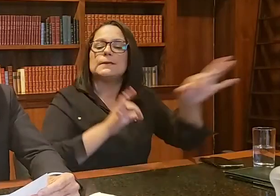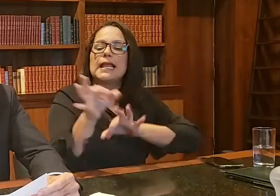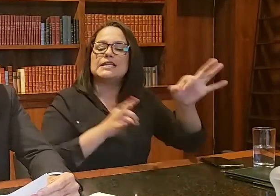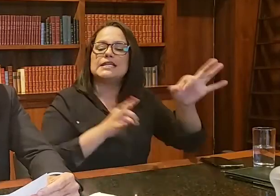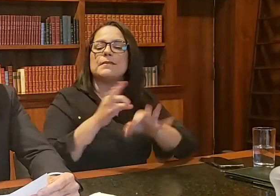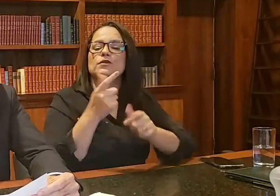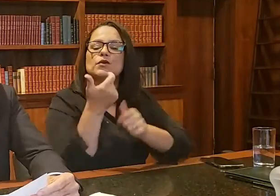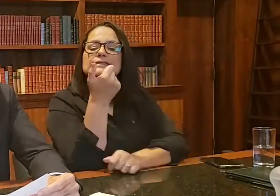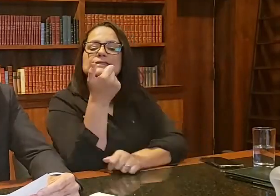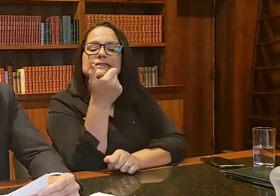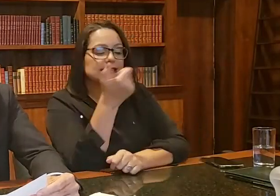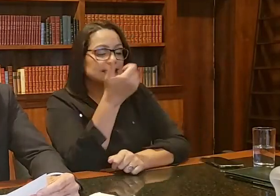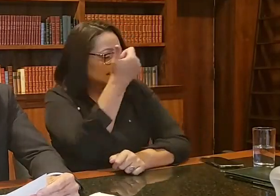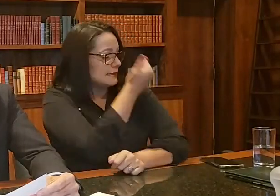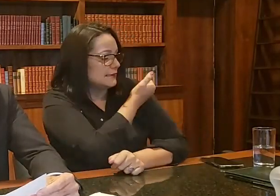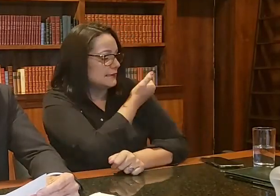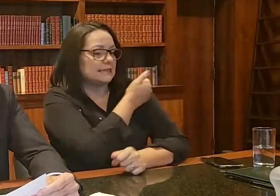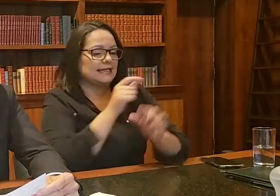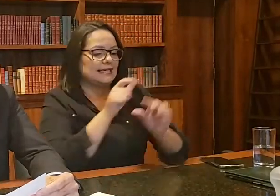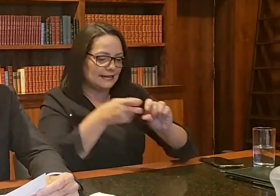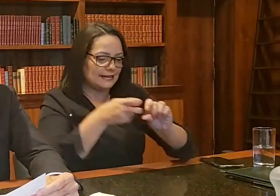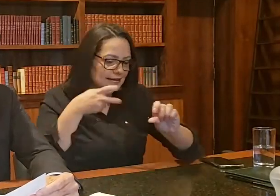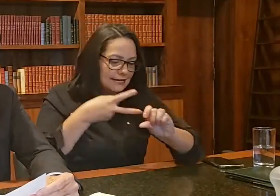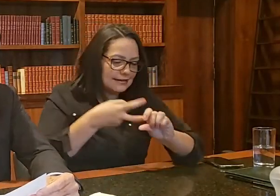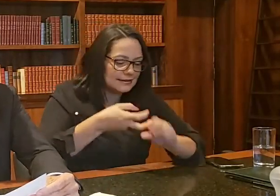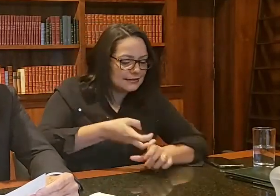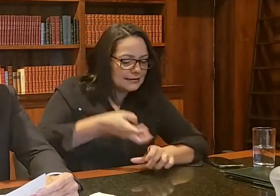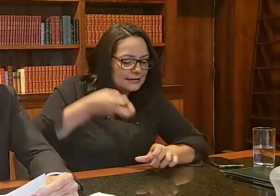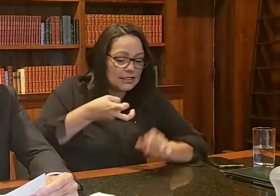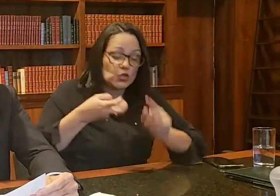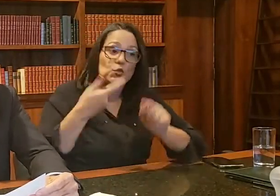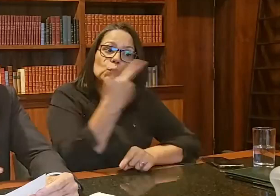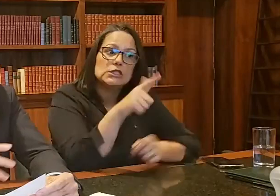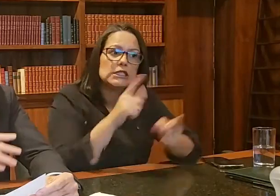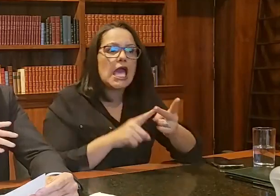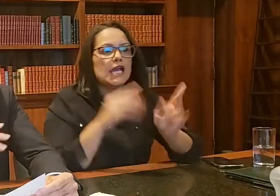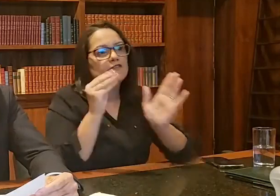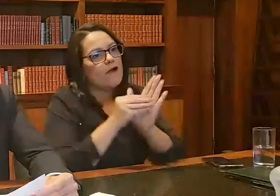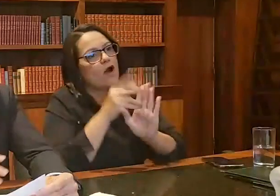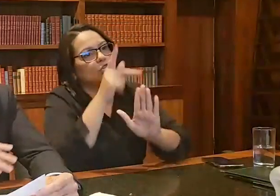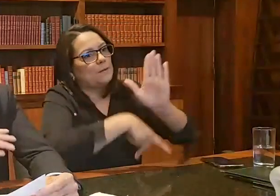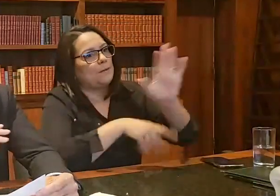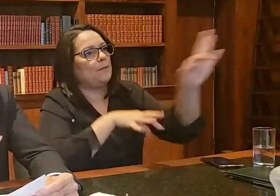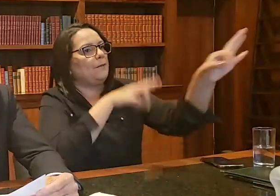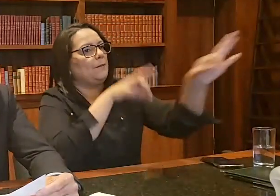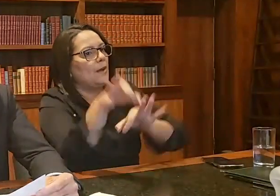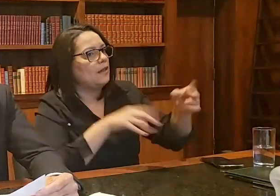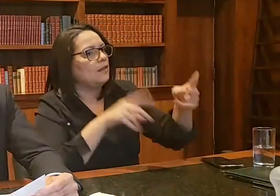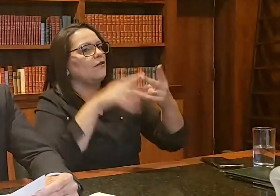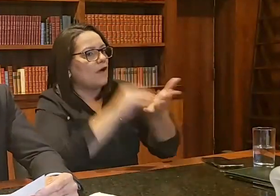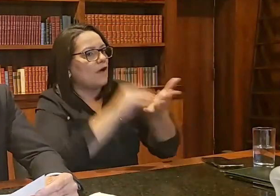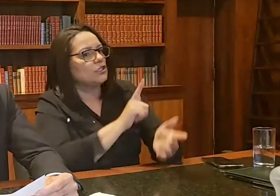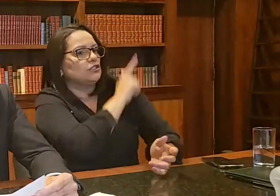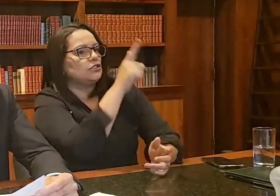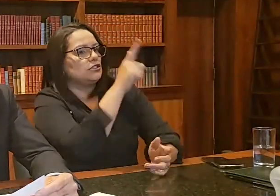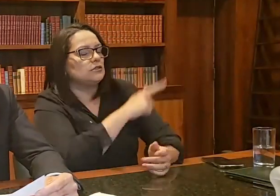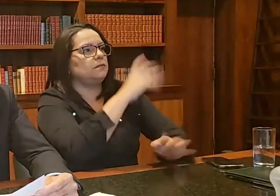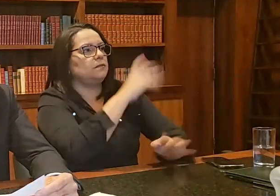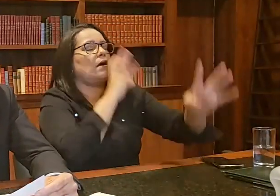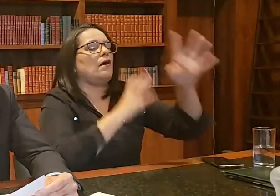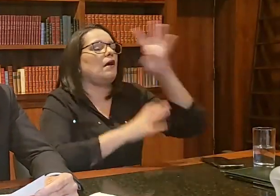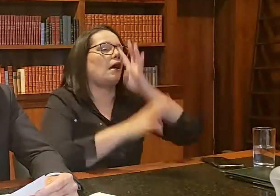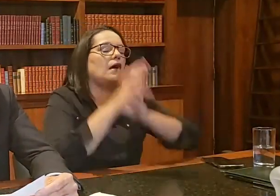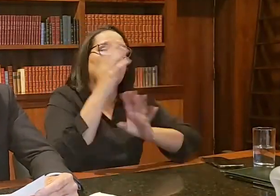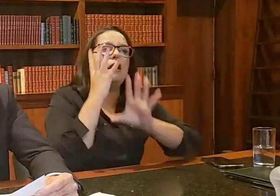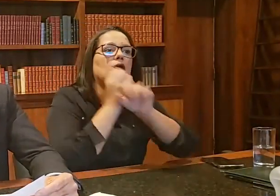que iria faltar seringa no Brasil, faltava planejamento, faltava gestão, um ataque ali de três, quatro dias